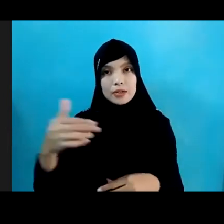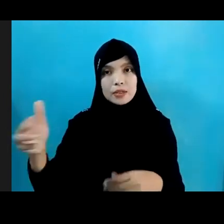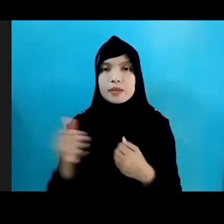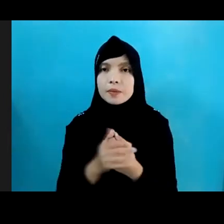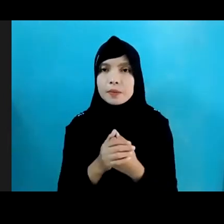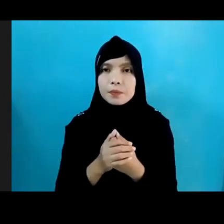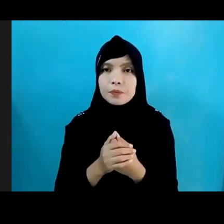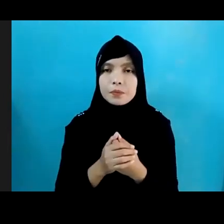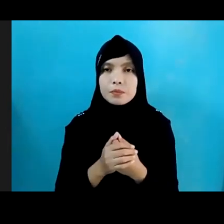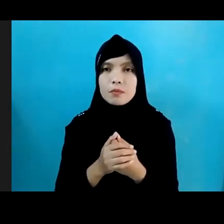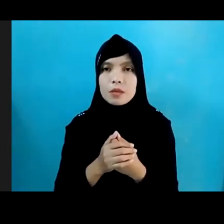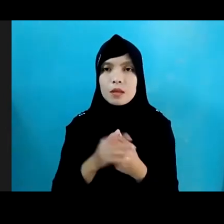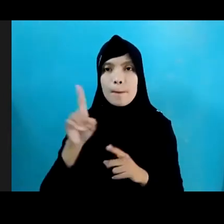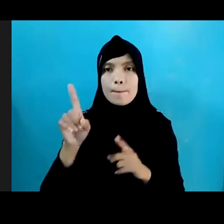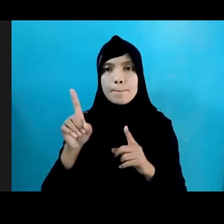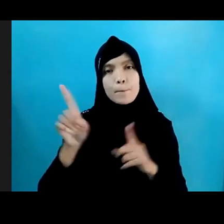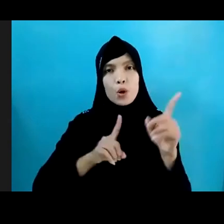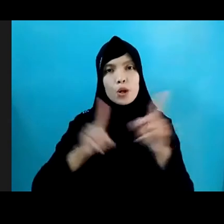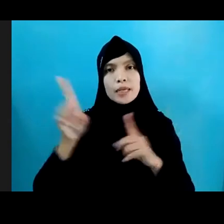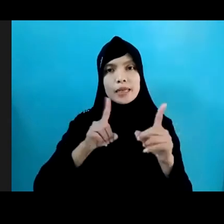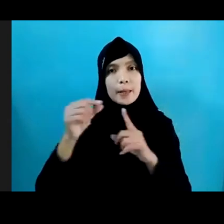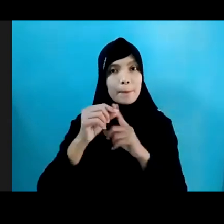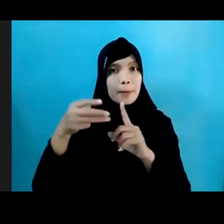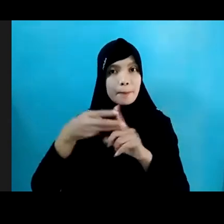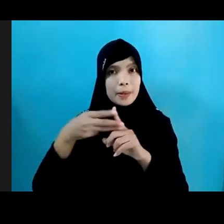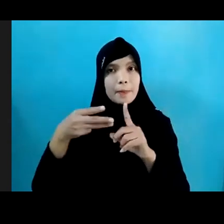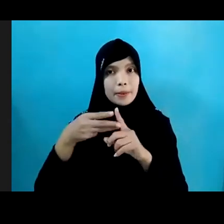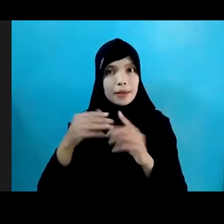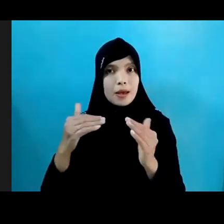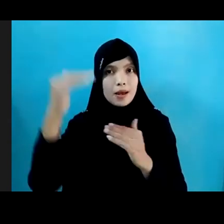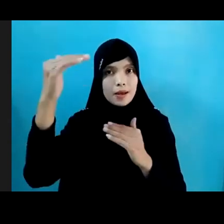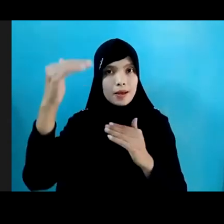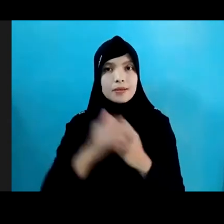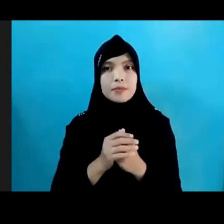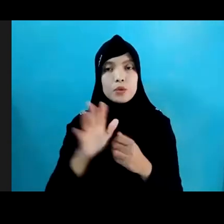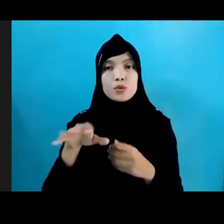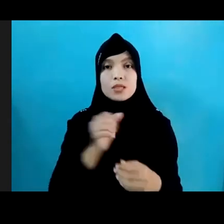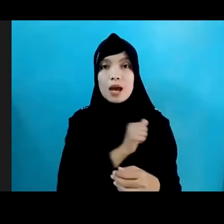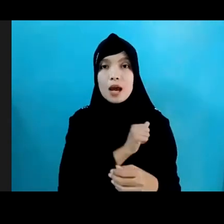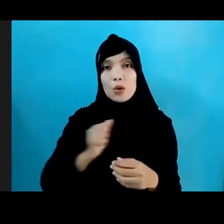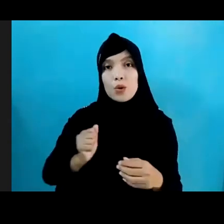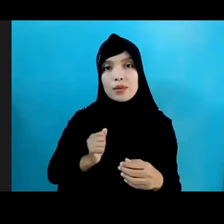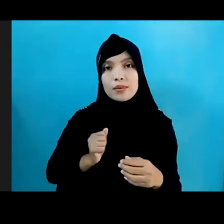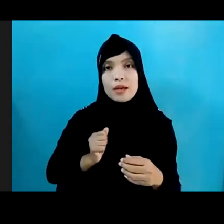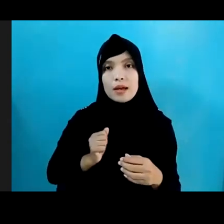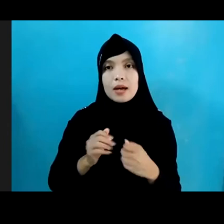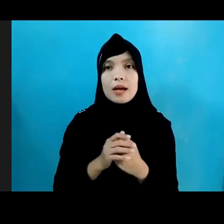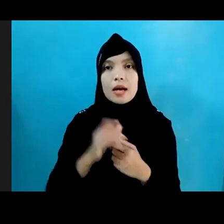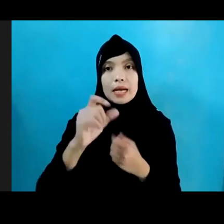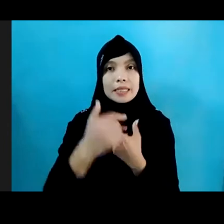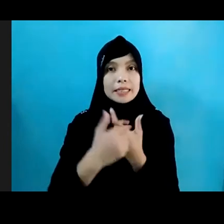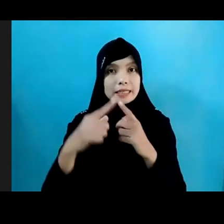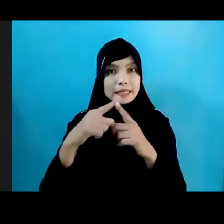Political Forum PBB Pada Juli 2021 Ia juga Merupakan Anggota Children and Youth Advisory